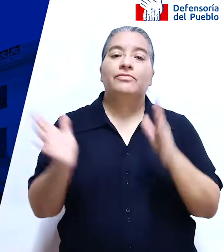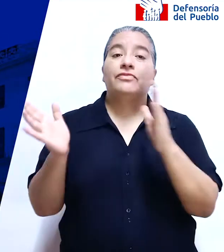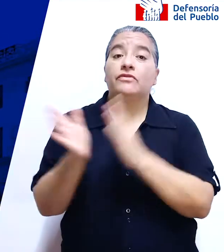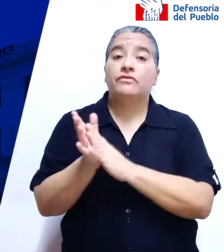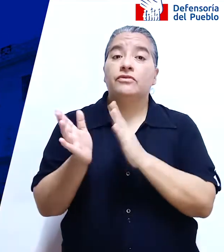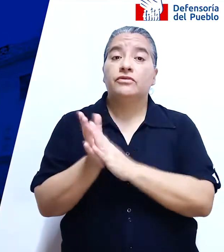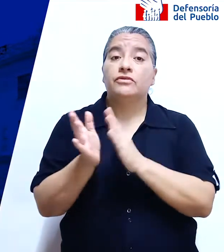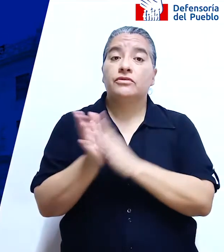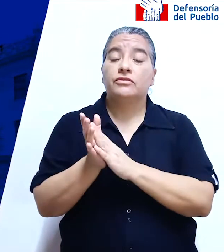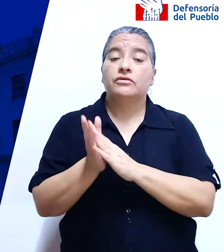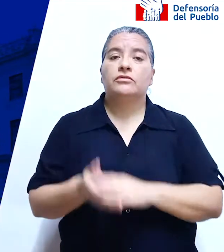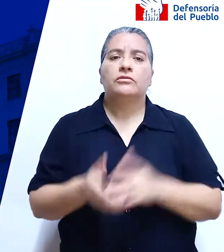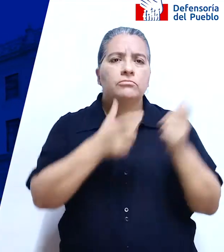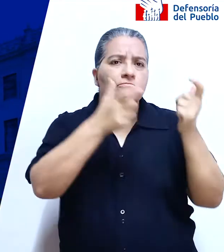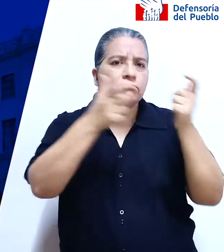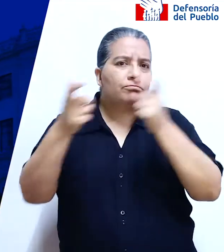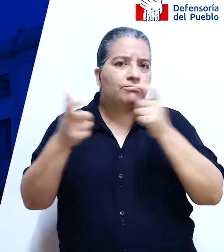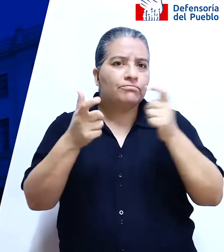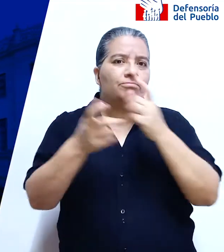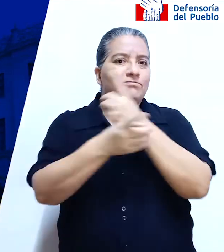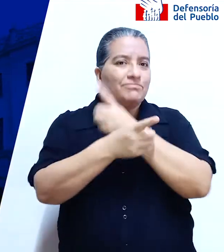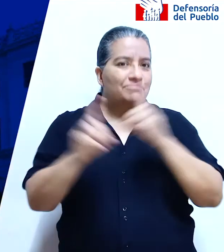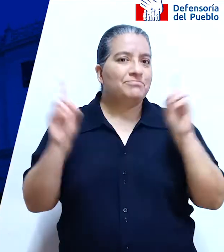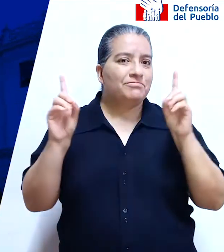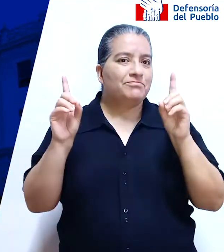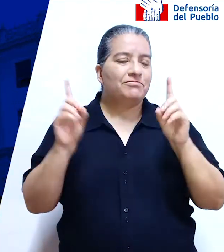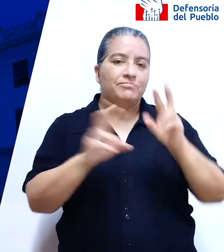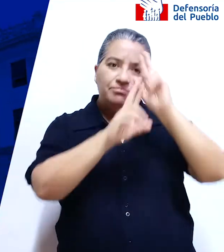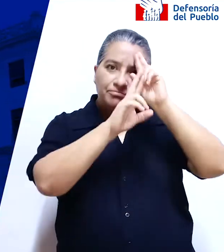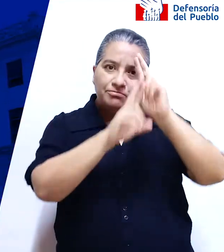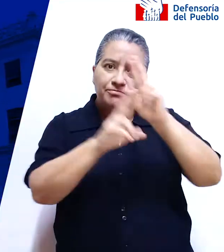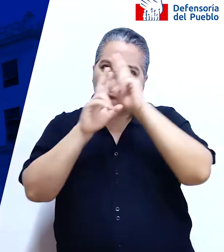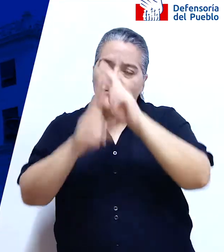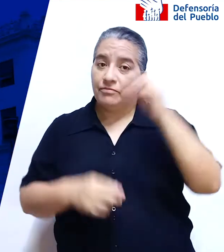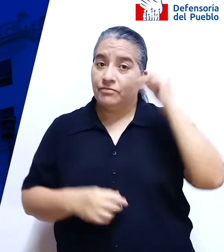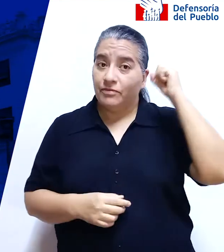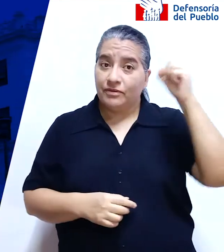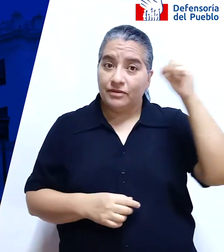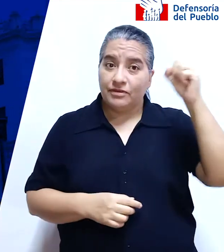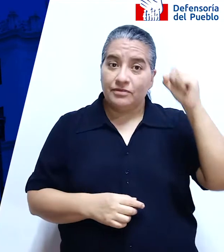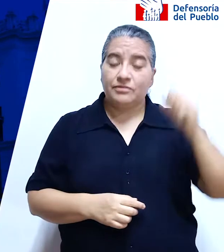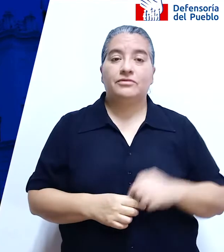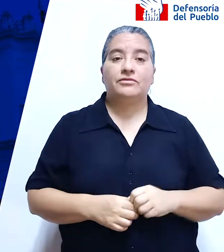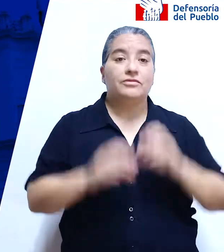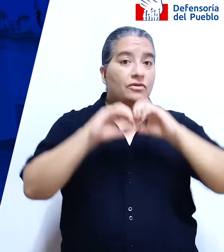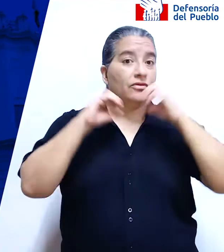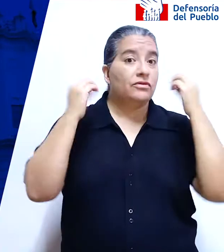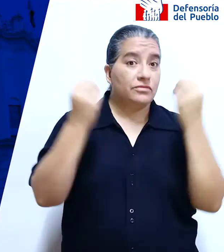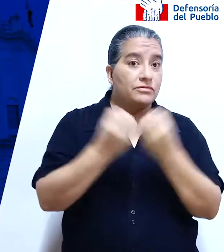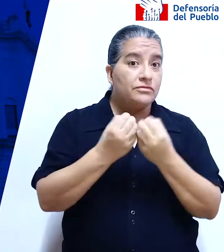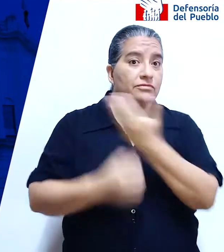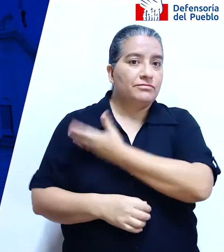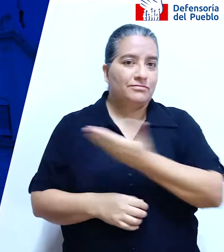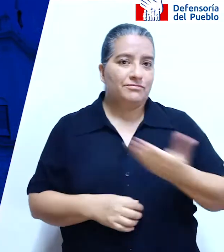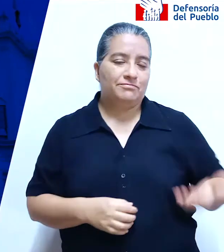Pueblo vigila la democracia y el respeto de los derechos por las instituciones del Estado. Lo ha